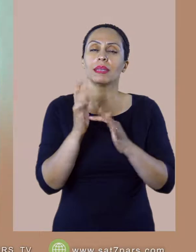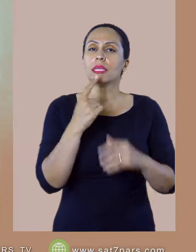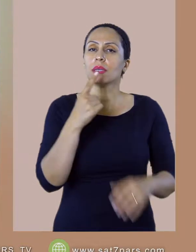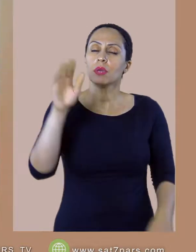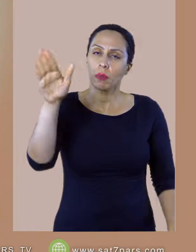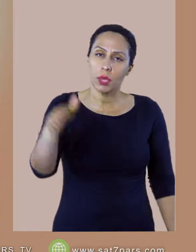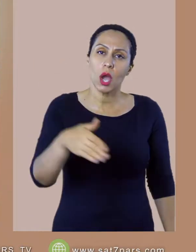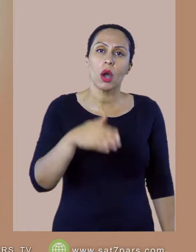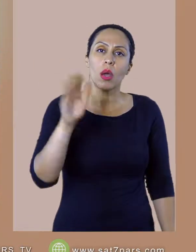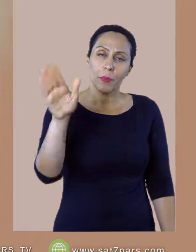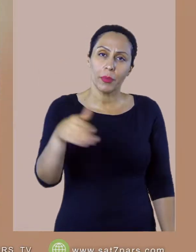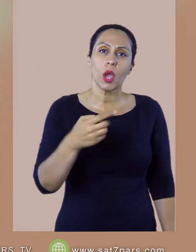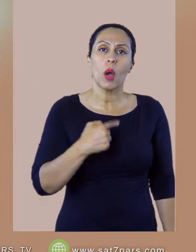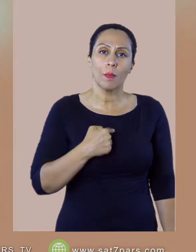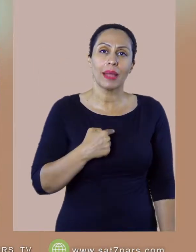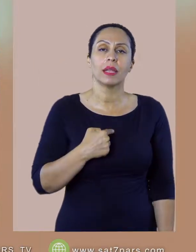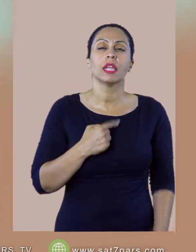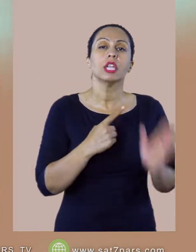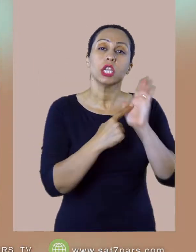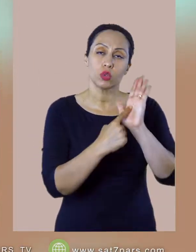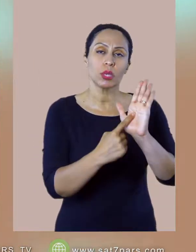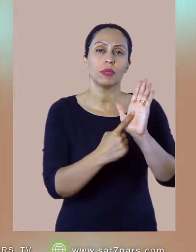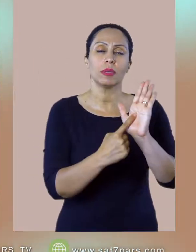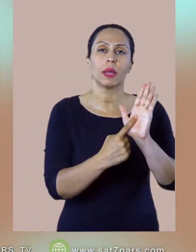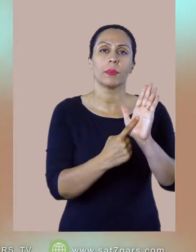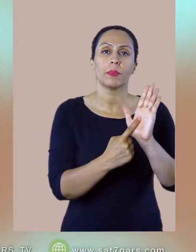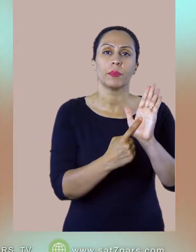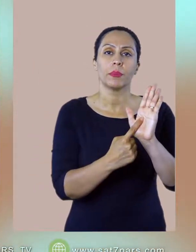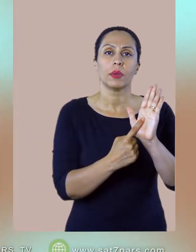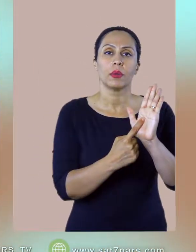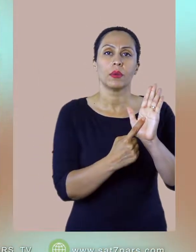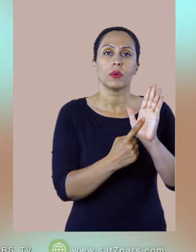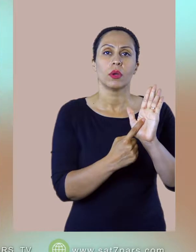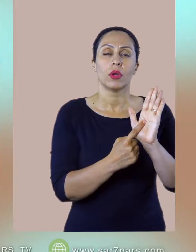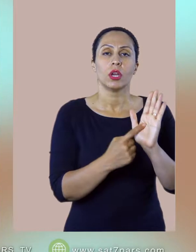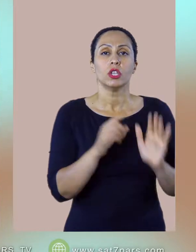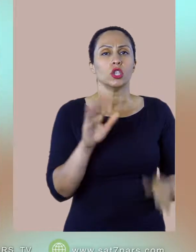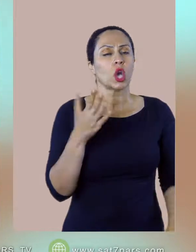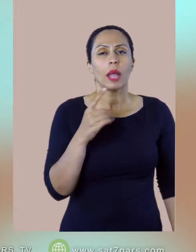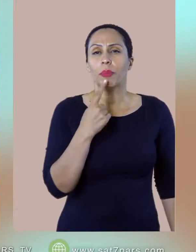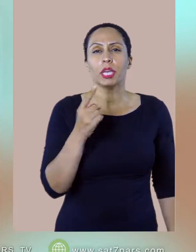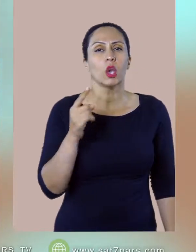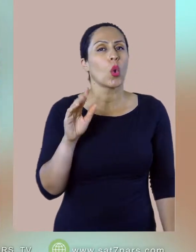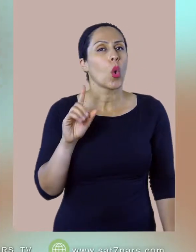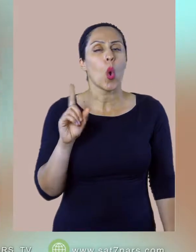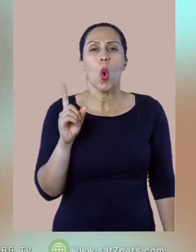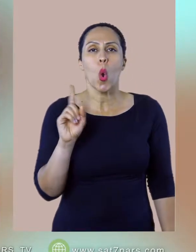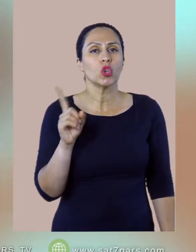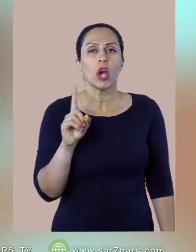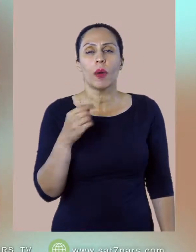کاریت نباشه بیا پیش من من بهت نشون میدم این اومدن مسلمم شاید بگی کجا برم بیا از طریق کلام